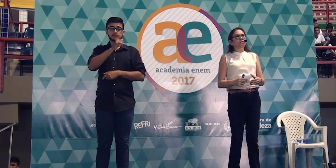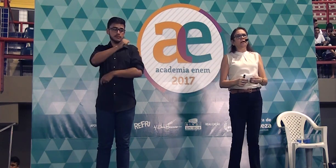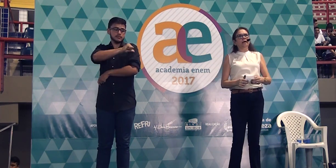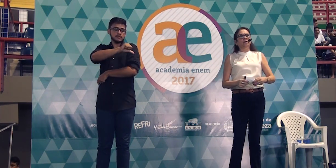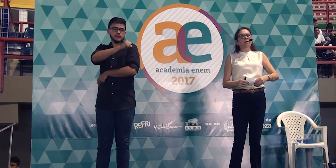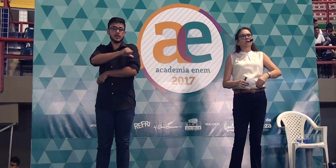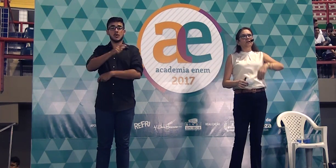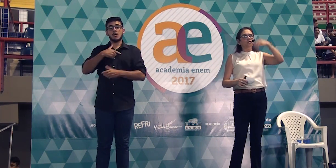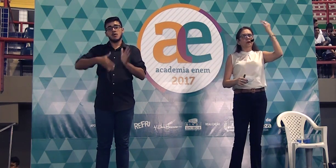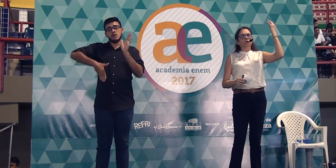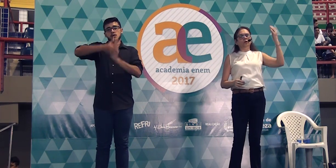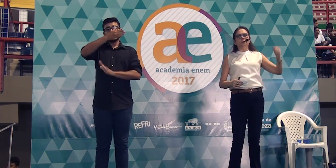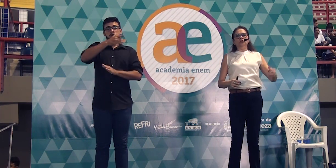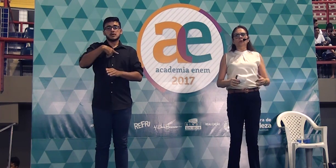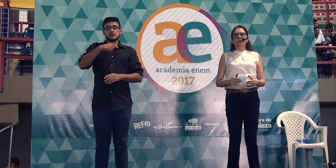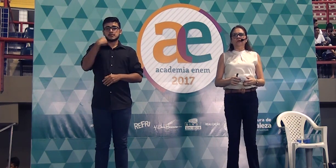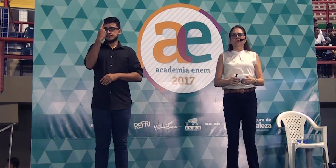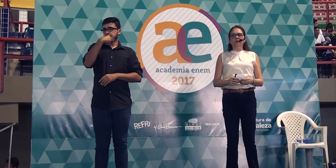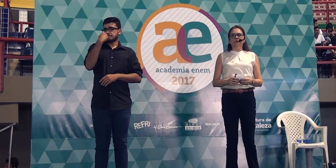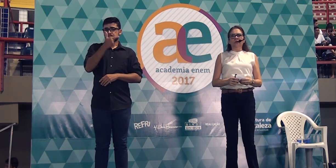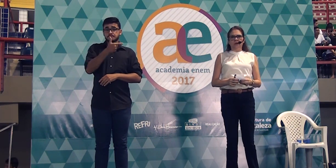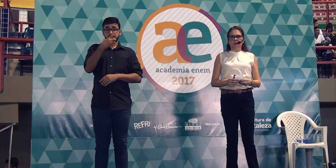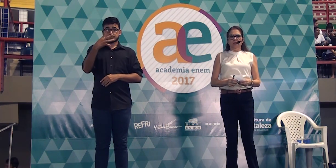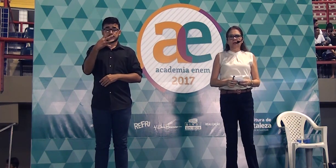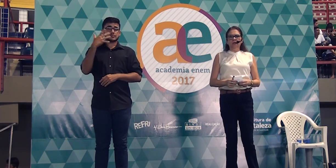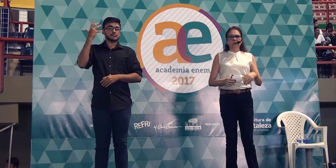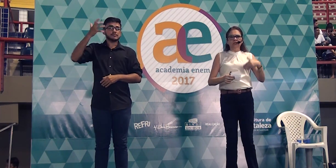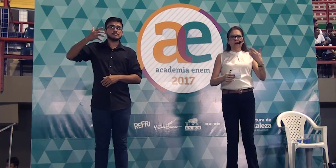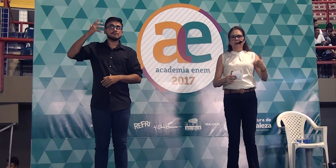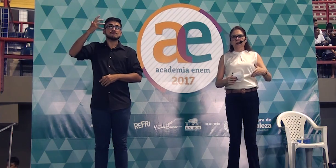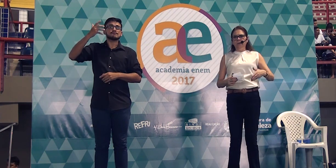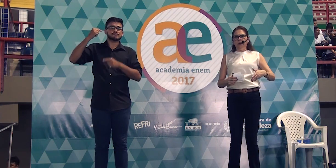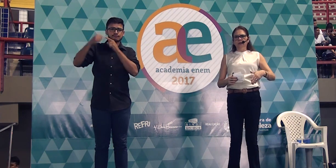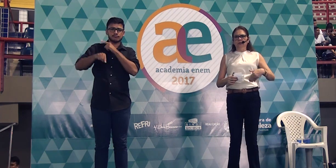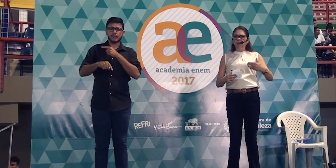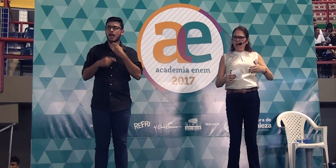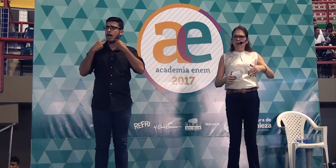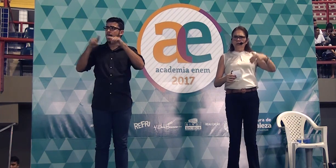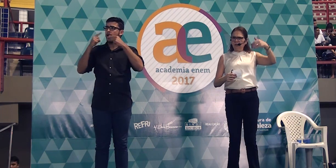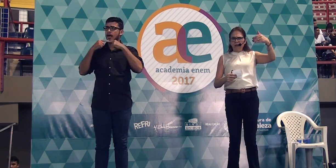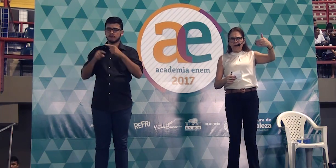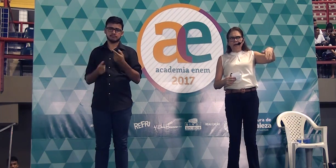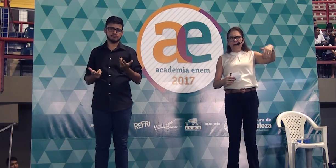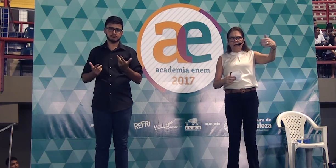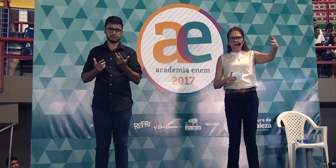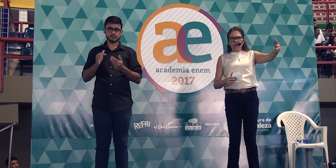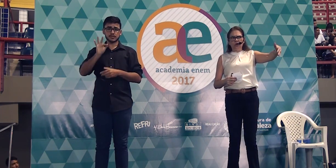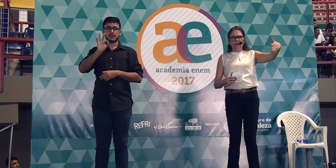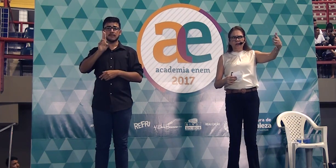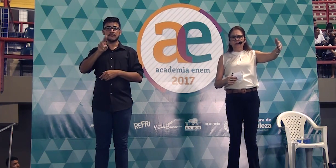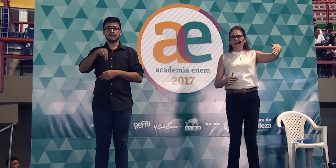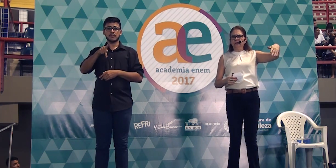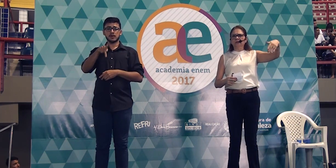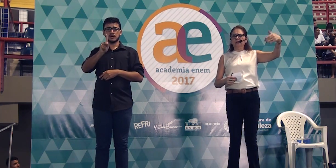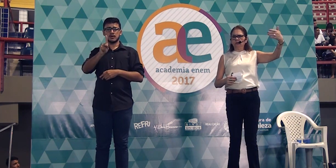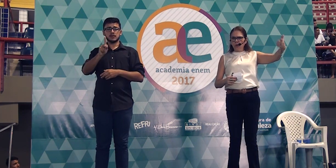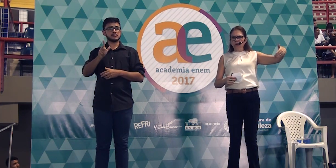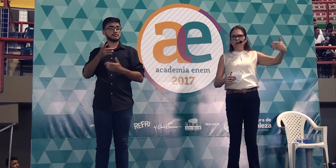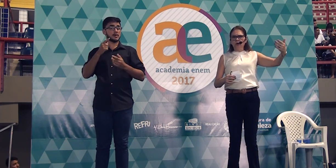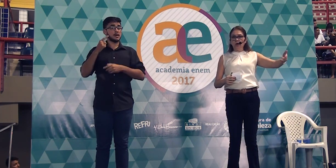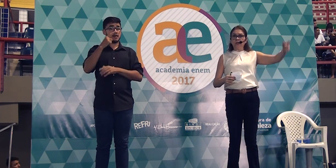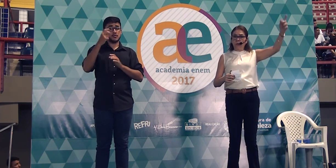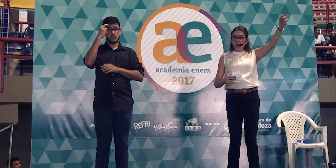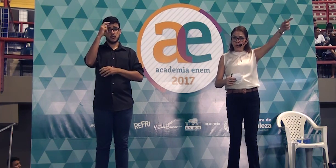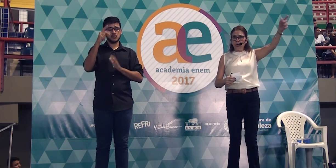cada um parente, aí lá, 24 horas por dia, o povo ouvindo funk e eu estar reclamando. Não, se a galera que é jovem da idade de vocês